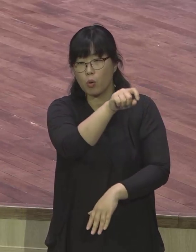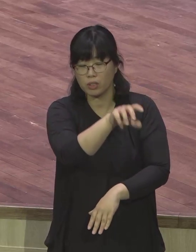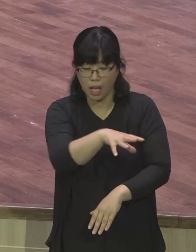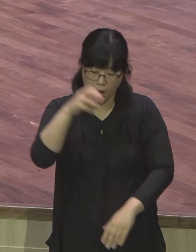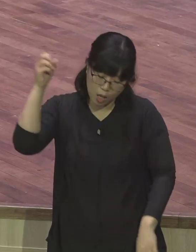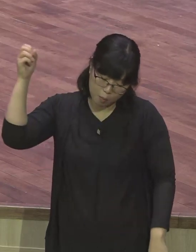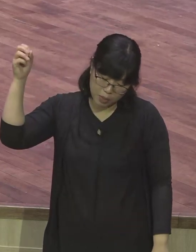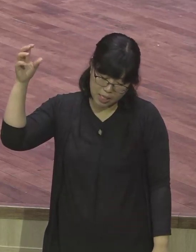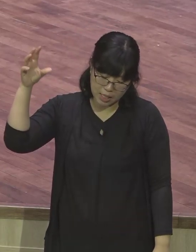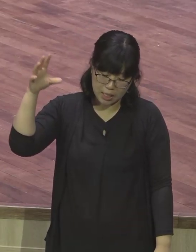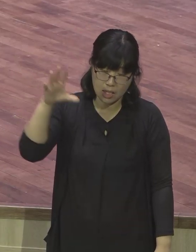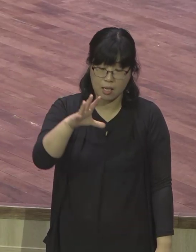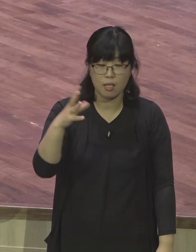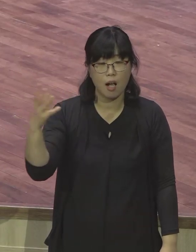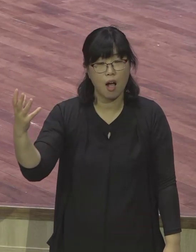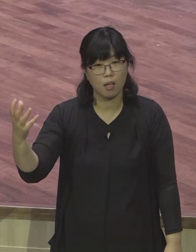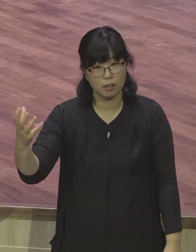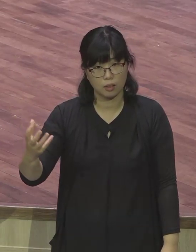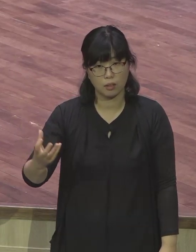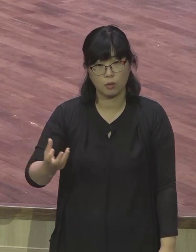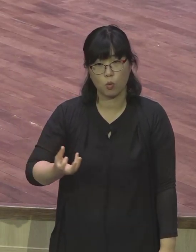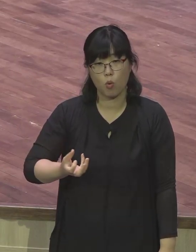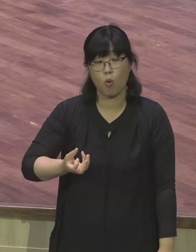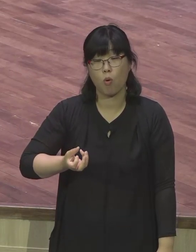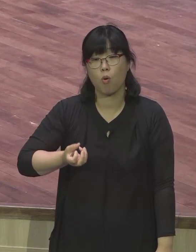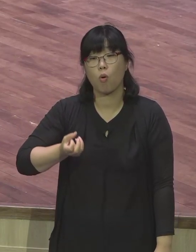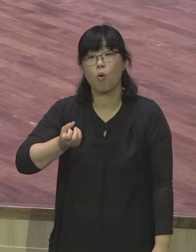여장 살리고